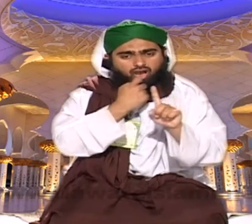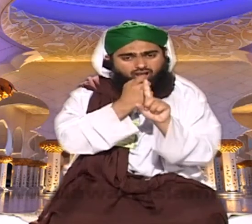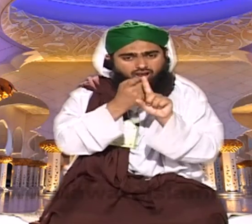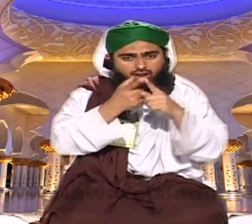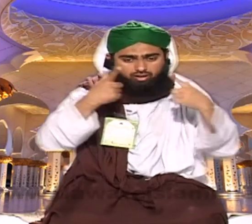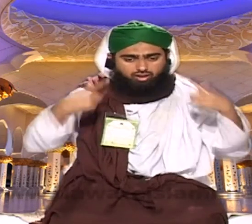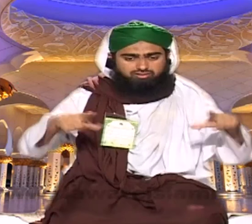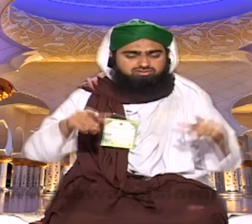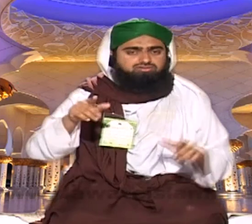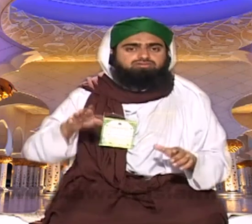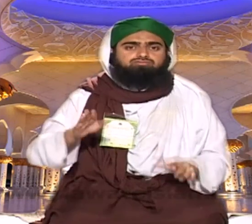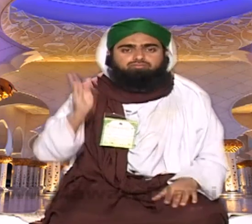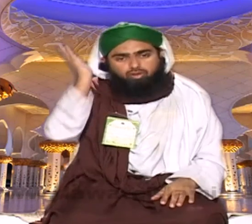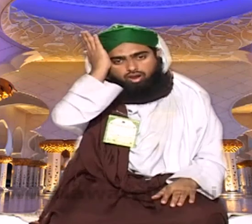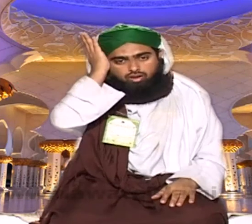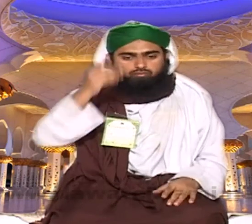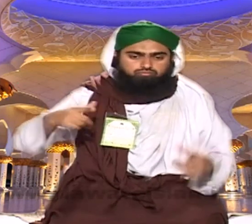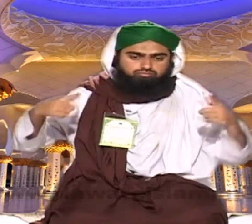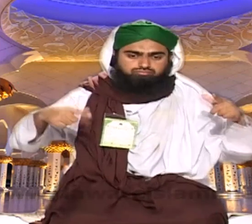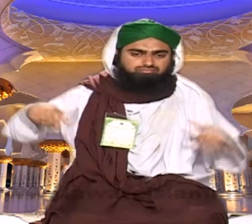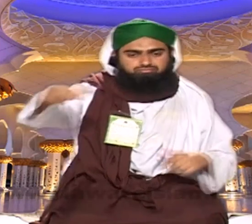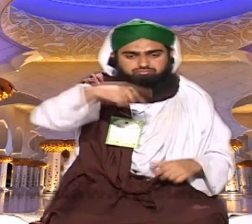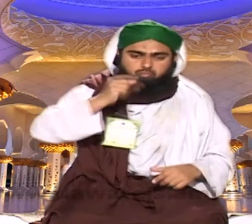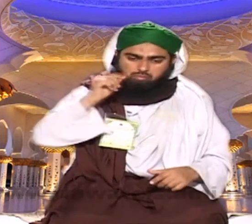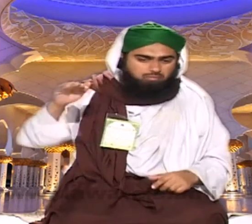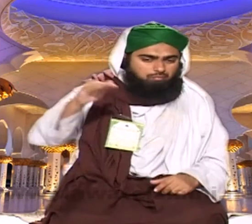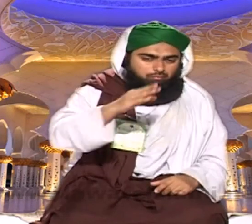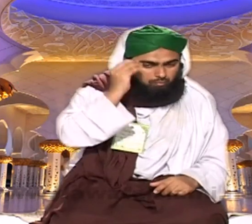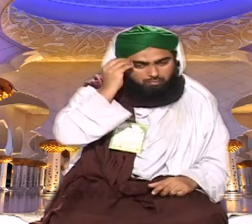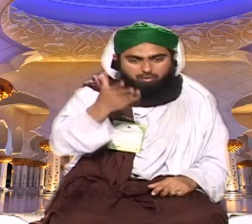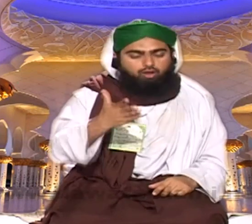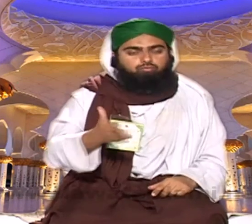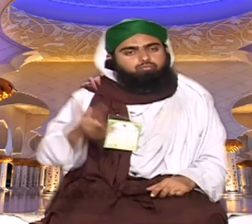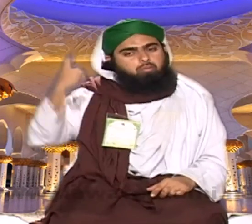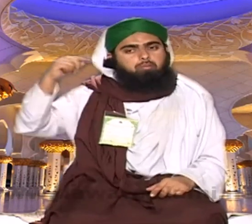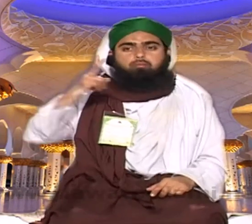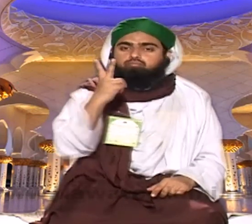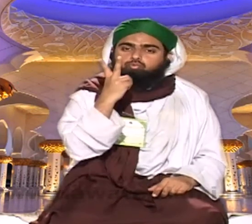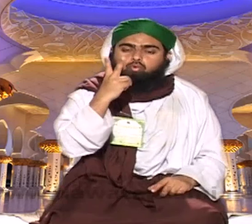جن کو یاد بھی نہیں ہوگا چھوٹے جو ہیں تو دو بم گرے تھے بیار کالونی آگرہ تاج میں